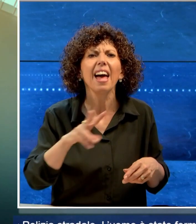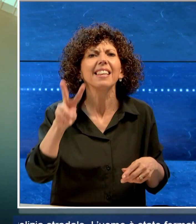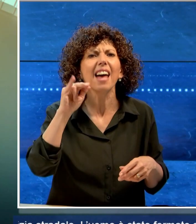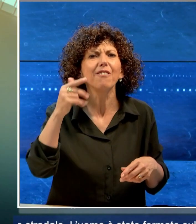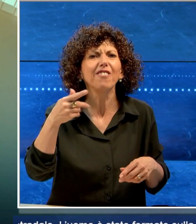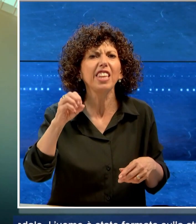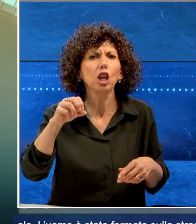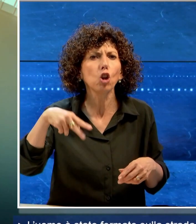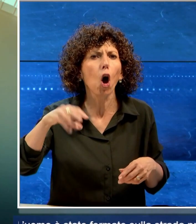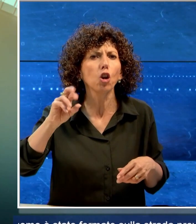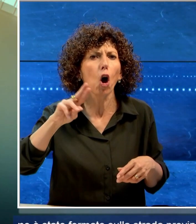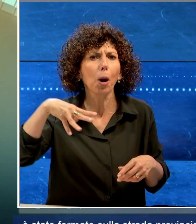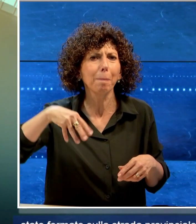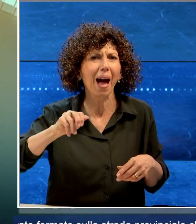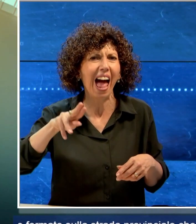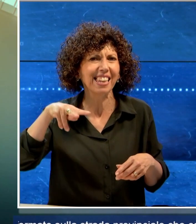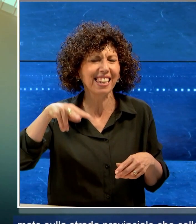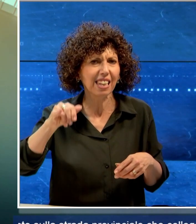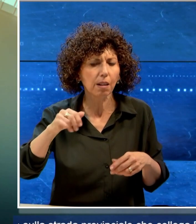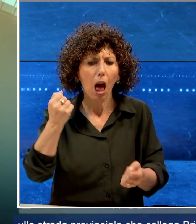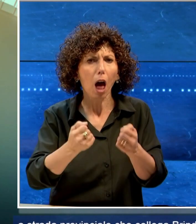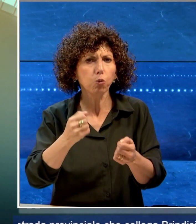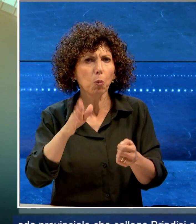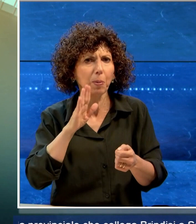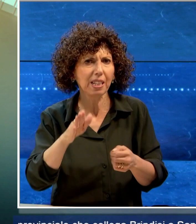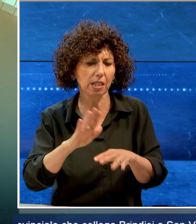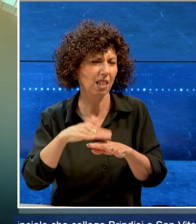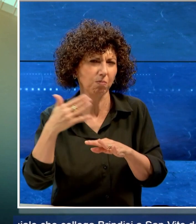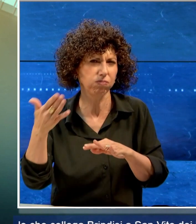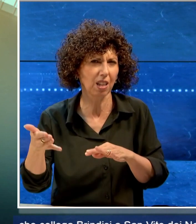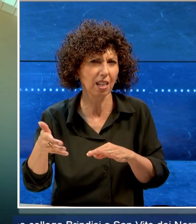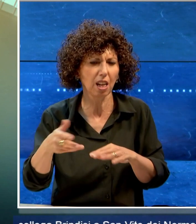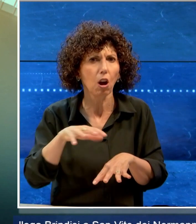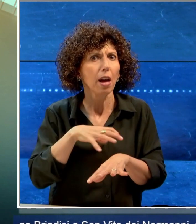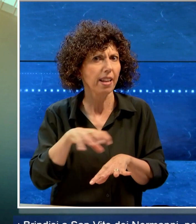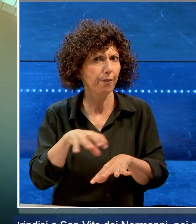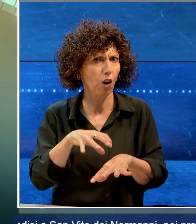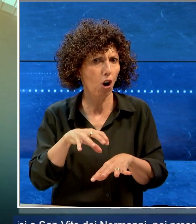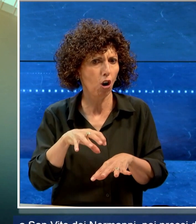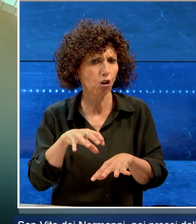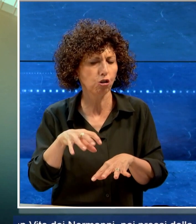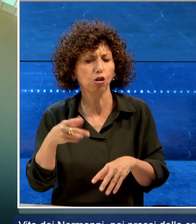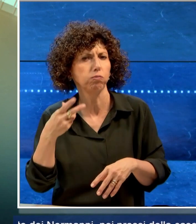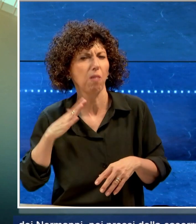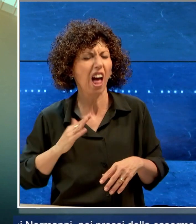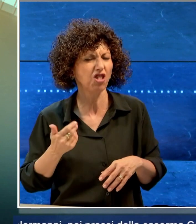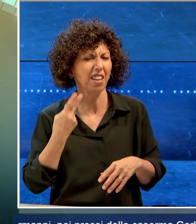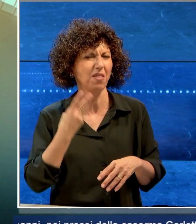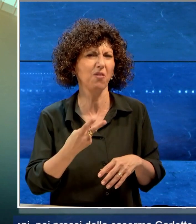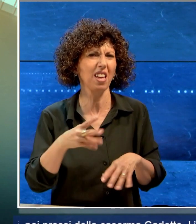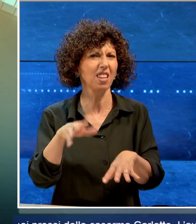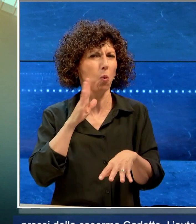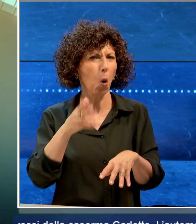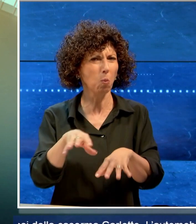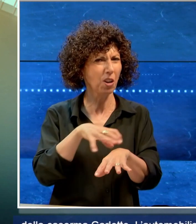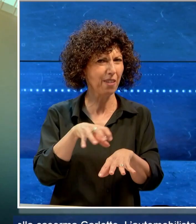dei Normanni. L'automobilista, parso nervoso al momento dei controlli, ha insospettito gli agenti che